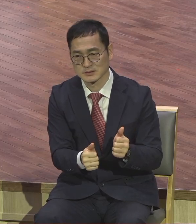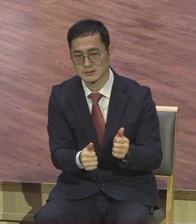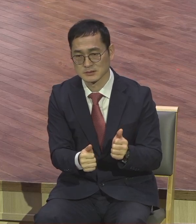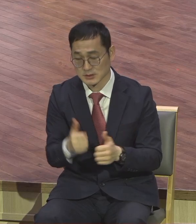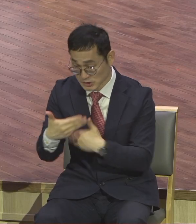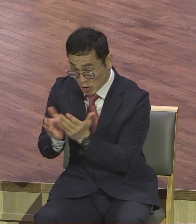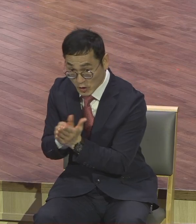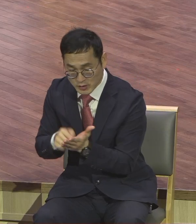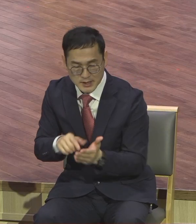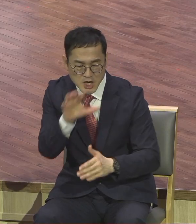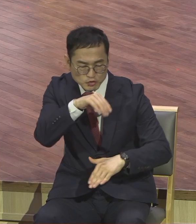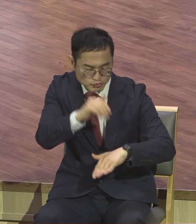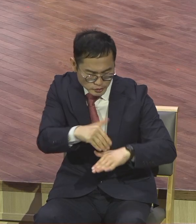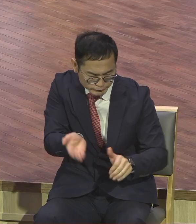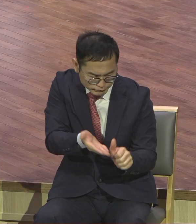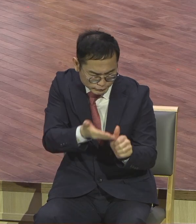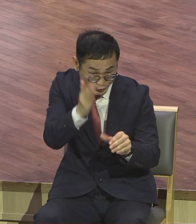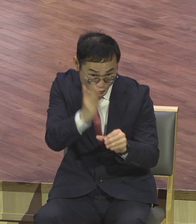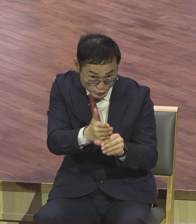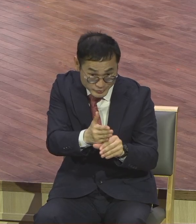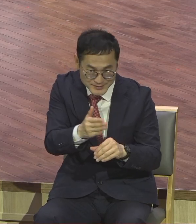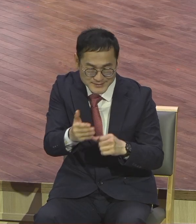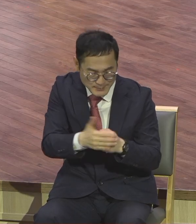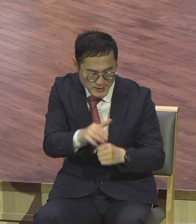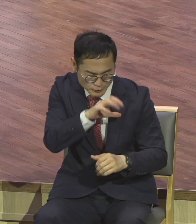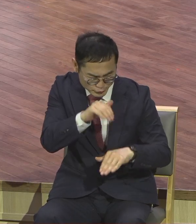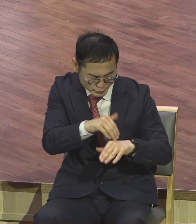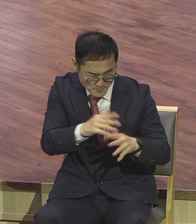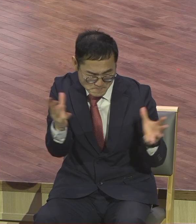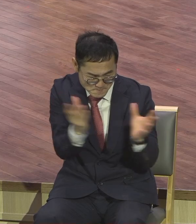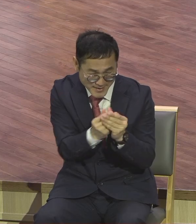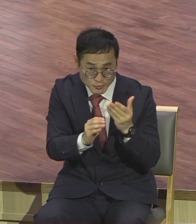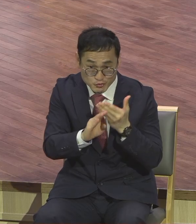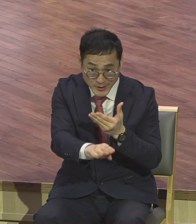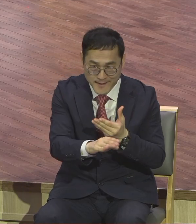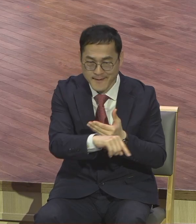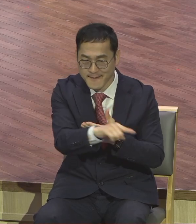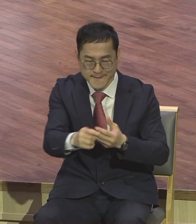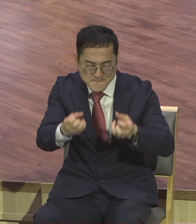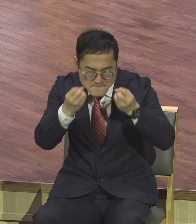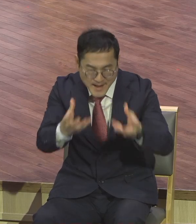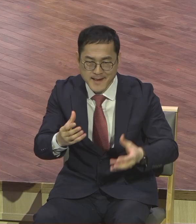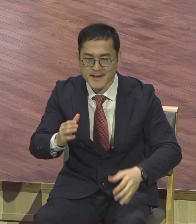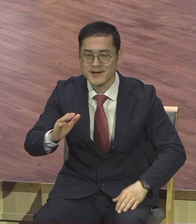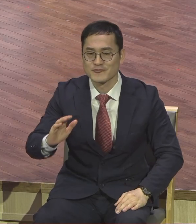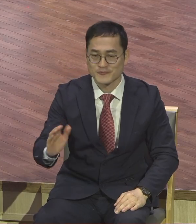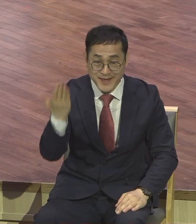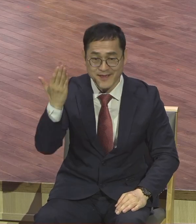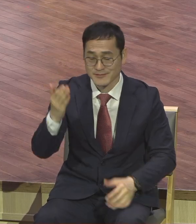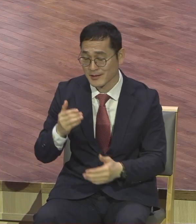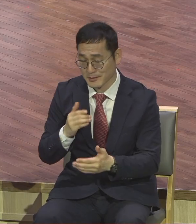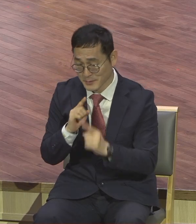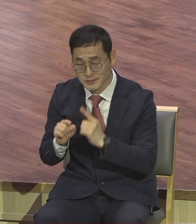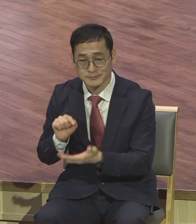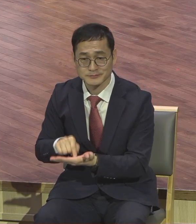정금같이 나오리라 그렇게 과정을 통과하는 거예요. 통 그걸 못 견디면 안 돼. 그런 과정을 통과하고 나면